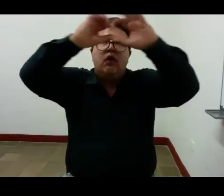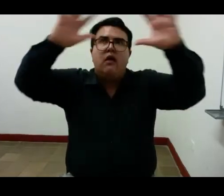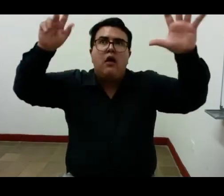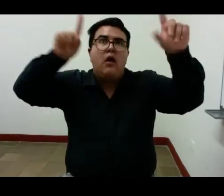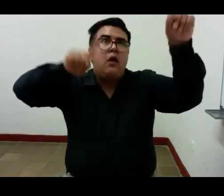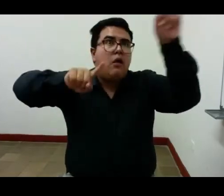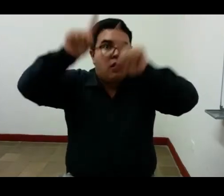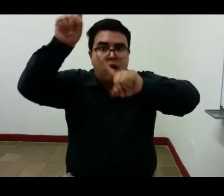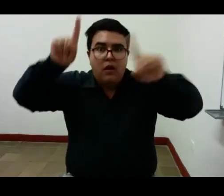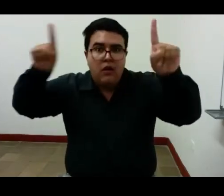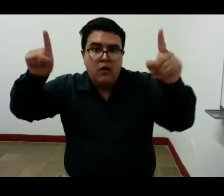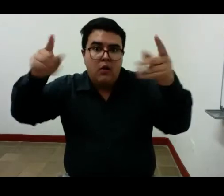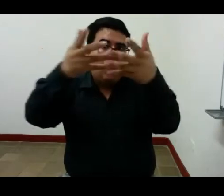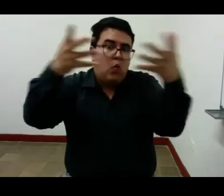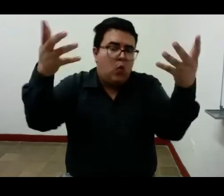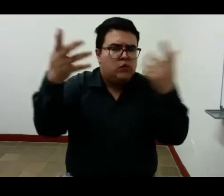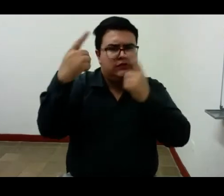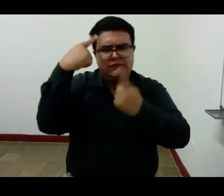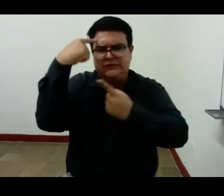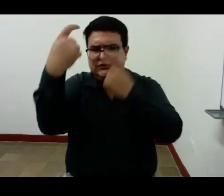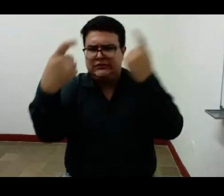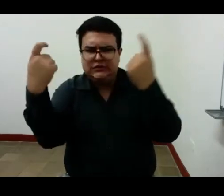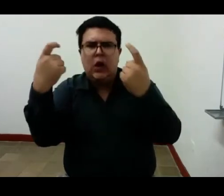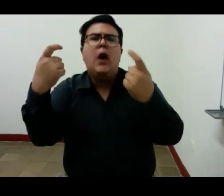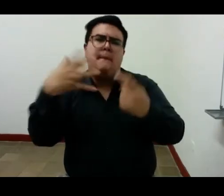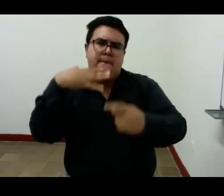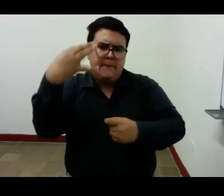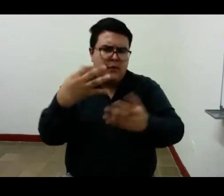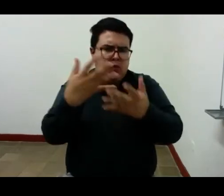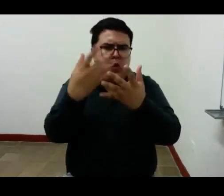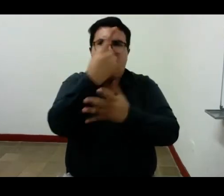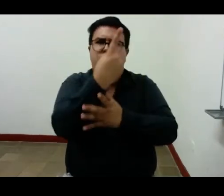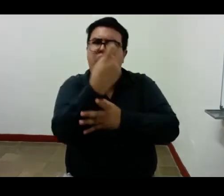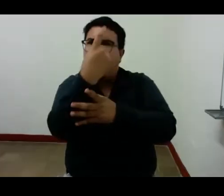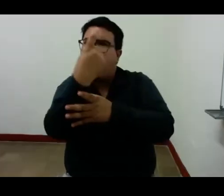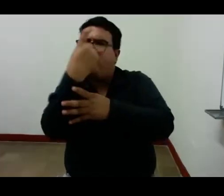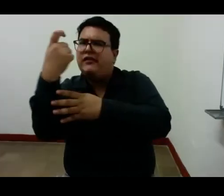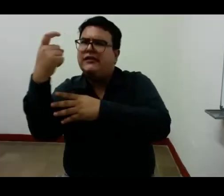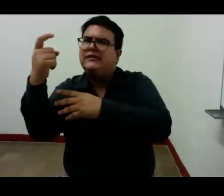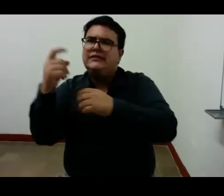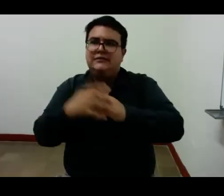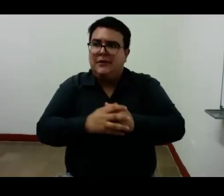tanta falta de literatura en su tiempo como él mismo dice.